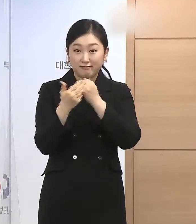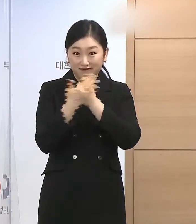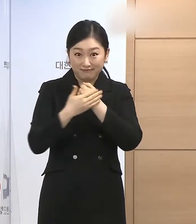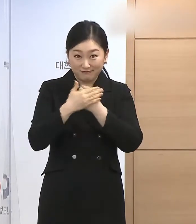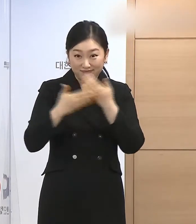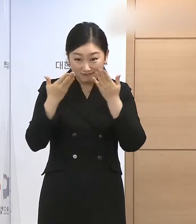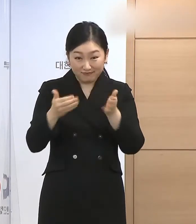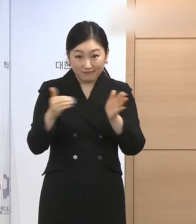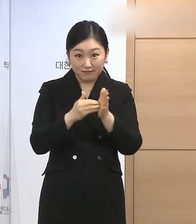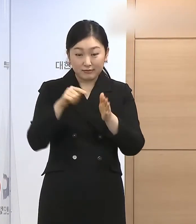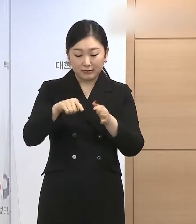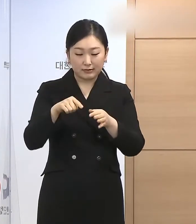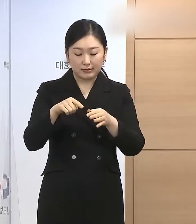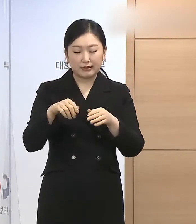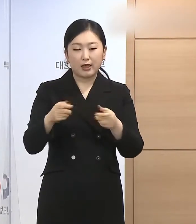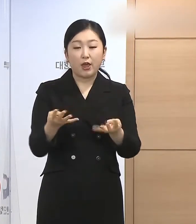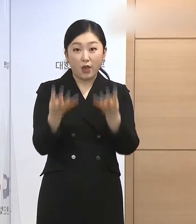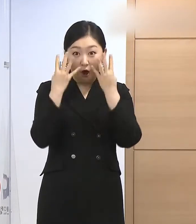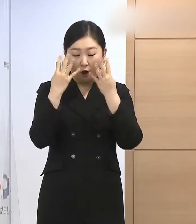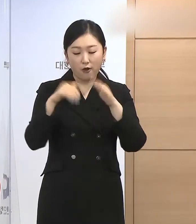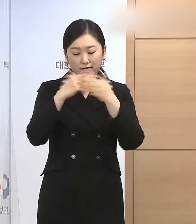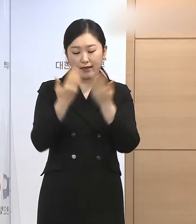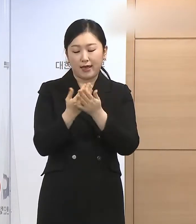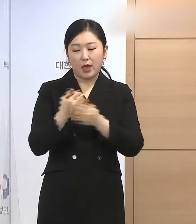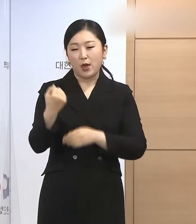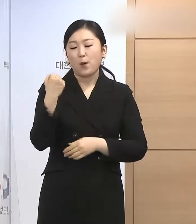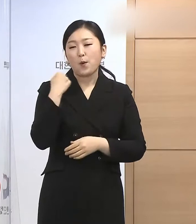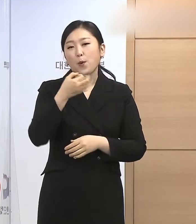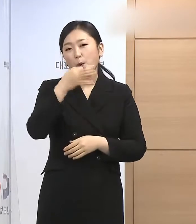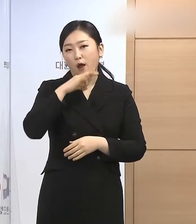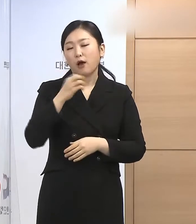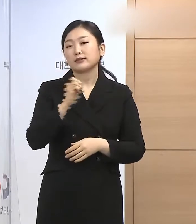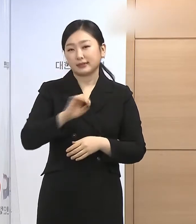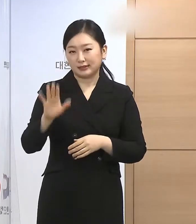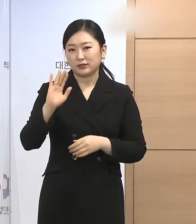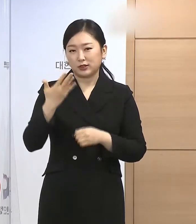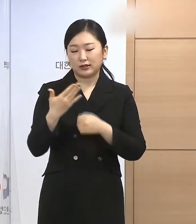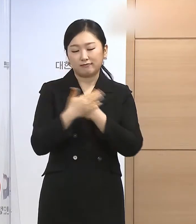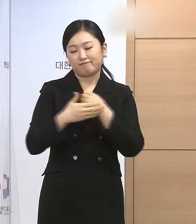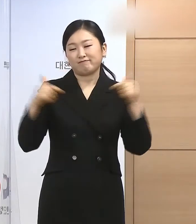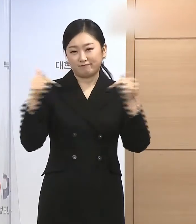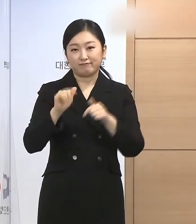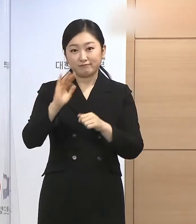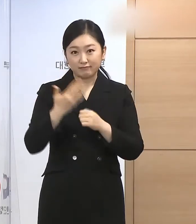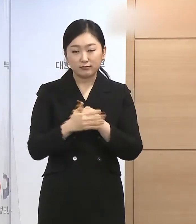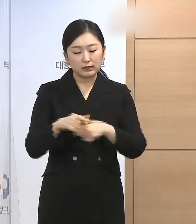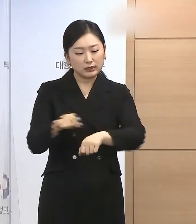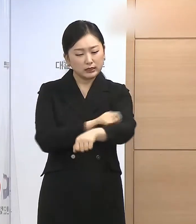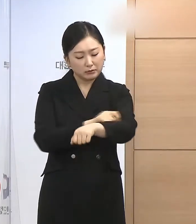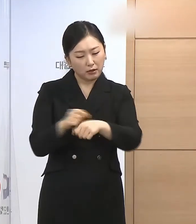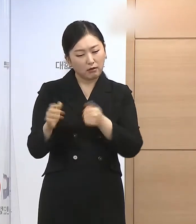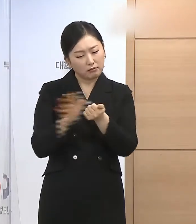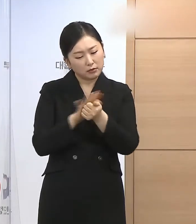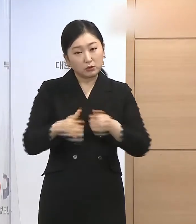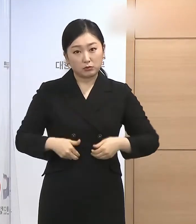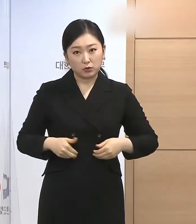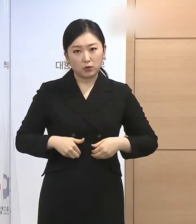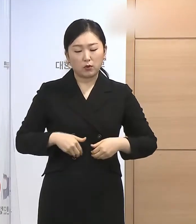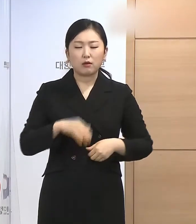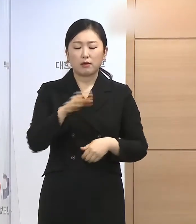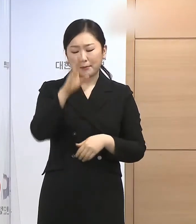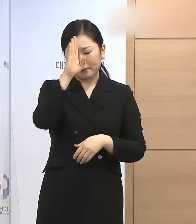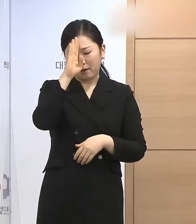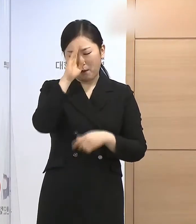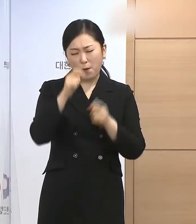연재하거나 절반을 감경합니다. 아울러 특별한 배려가 필요한 중증질환, 고령 등으로